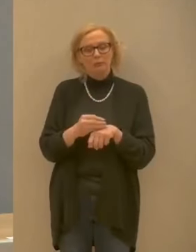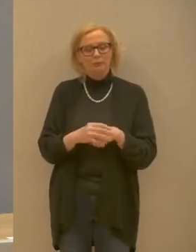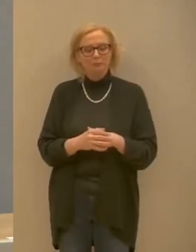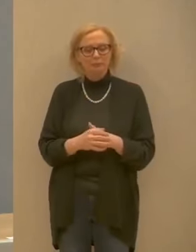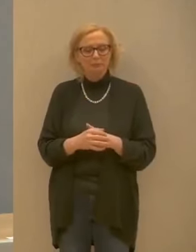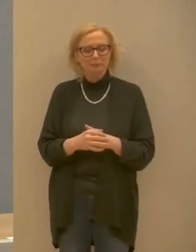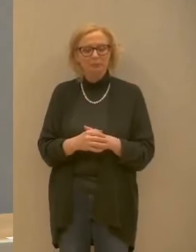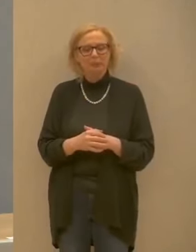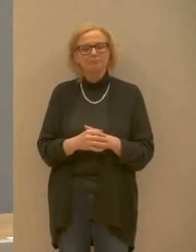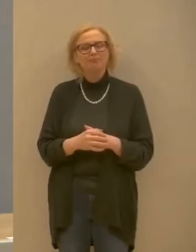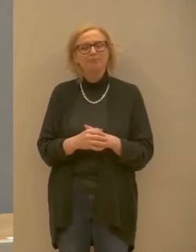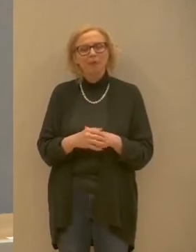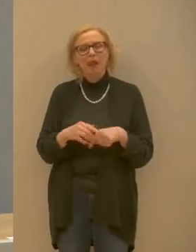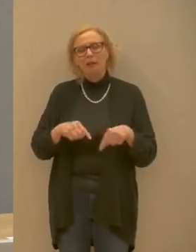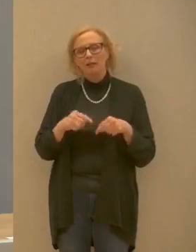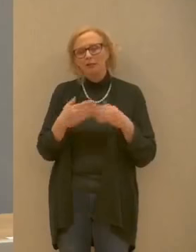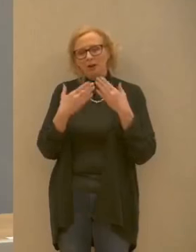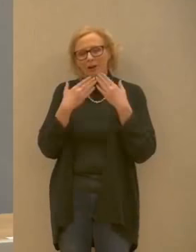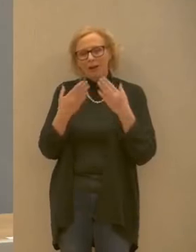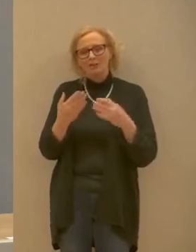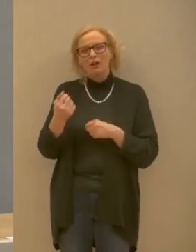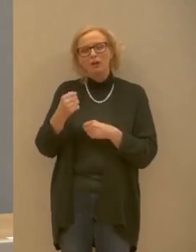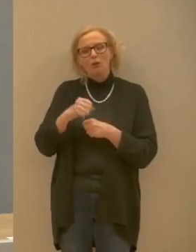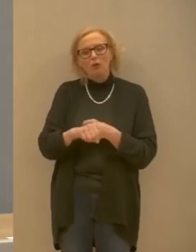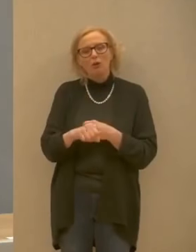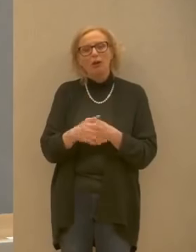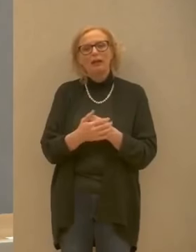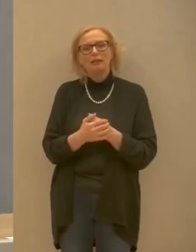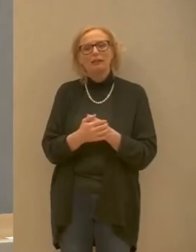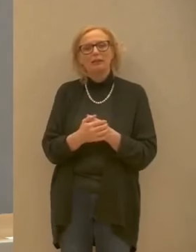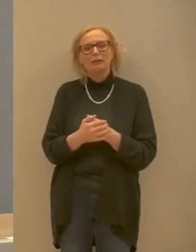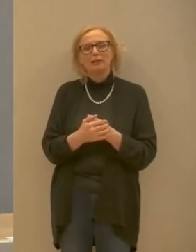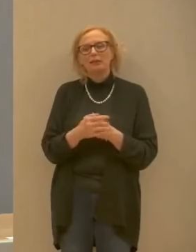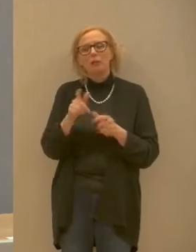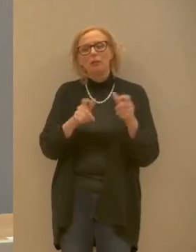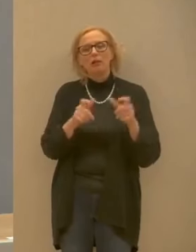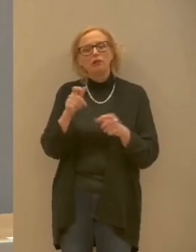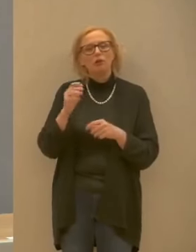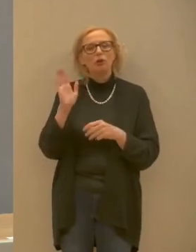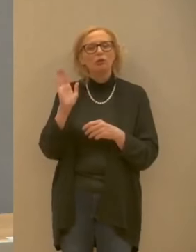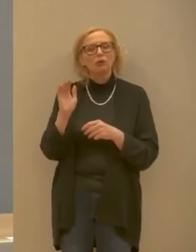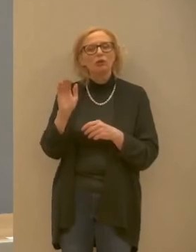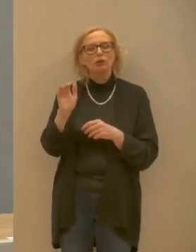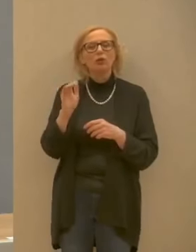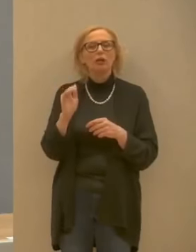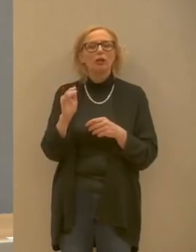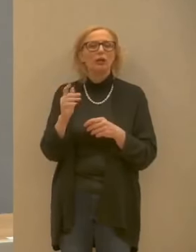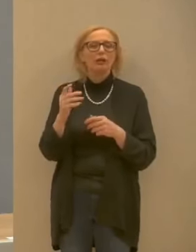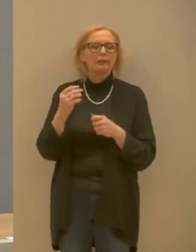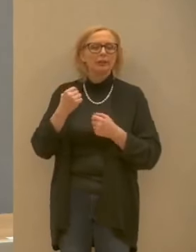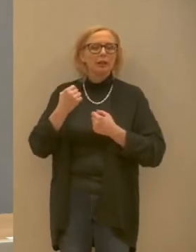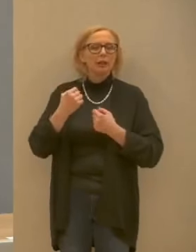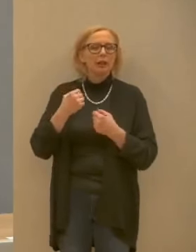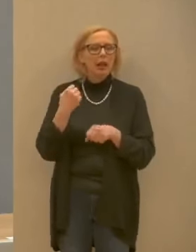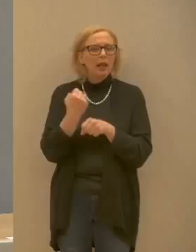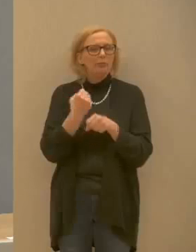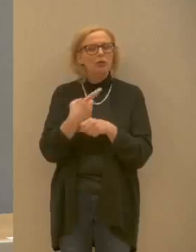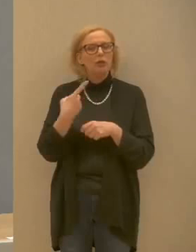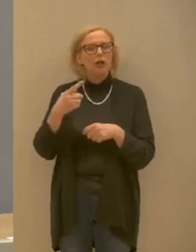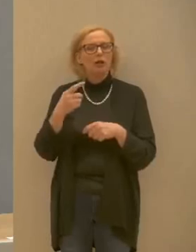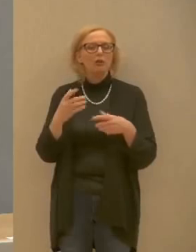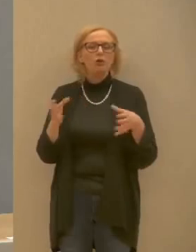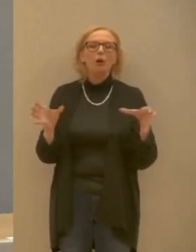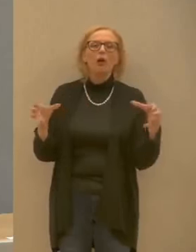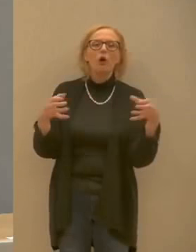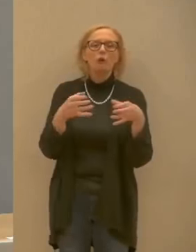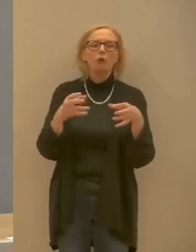e non ci stancheremo mai di farlo tutti coloro che ogni giorno operano per dare un servizio a tutta la comunità quindi anche tutti